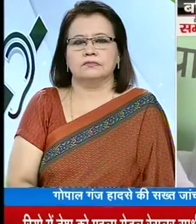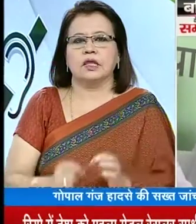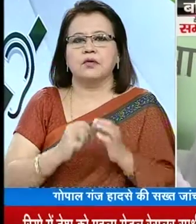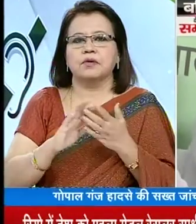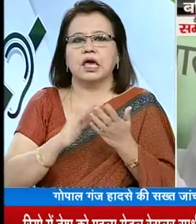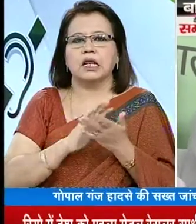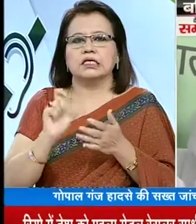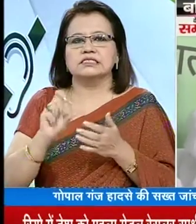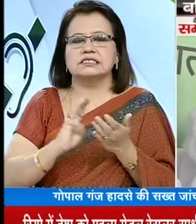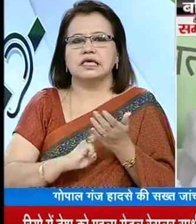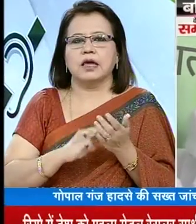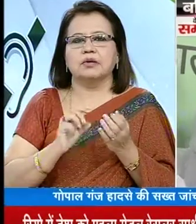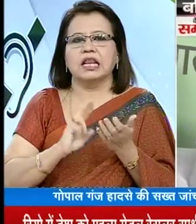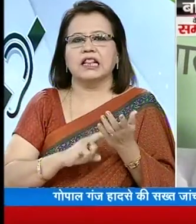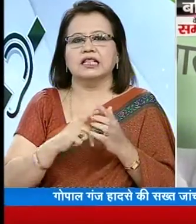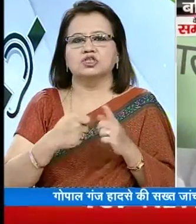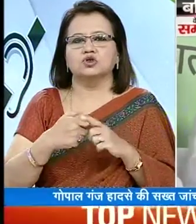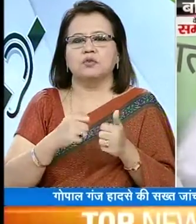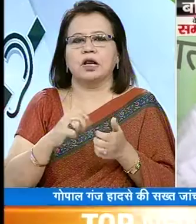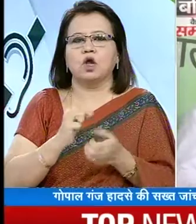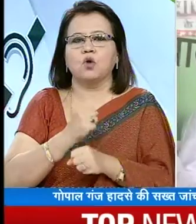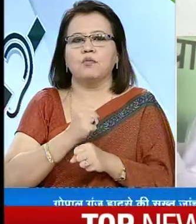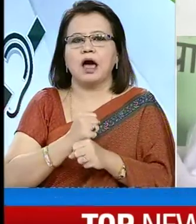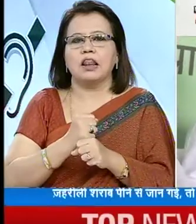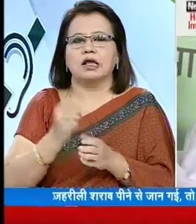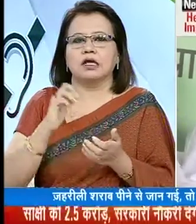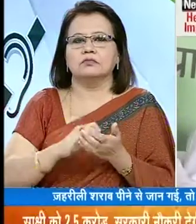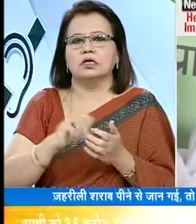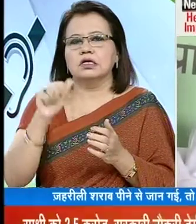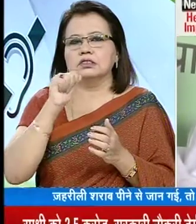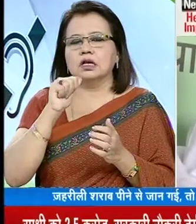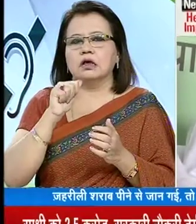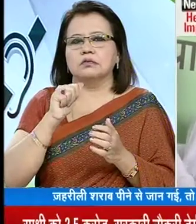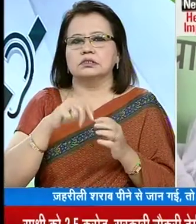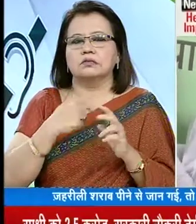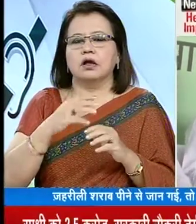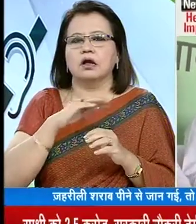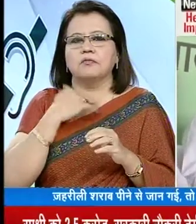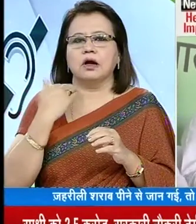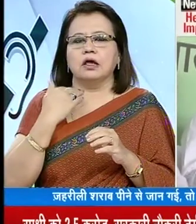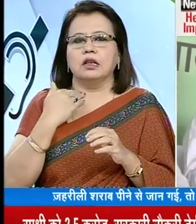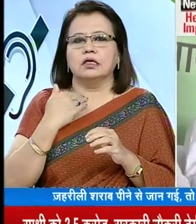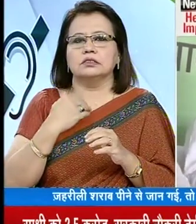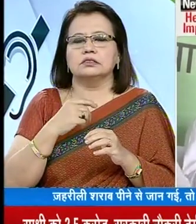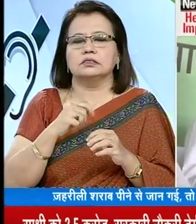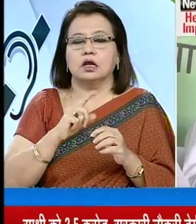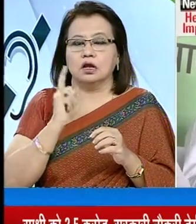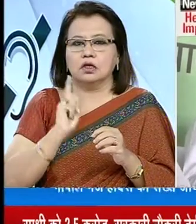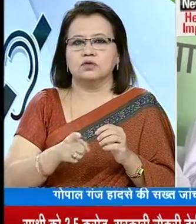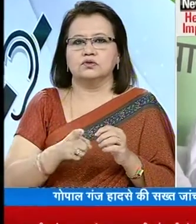बिहार के सीम नितिश कुमान ने कहा है कि गुपाल गंज में शराप पीने से हुई मौत के मामले में दोशियों के खिलाफ कड़ी कारवाई की